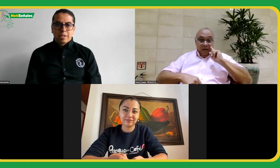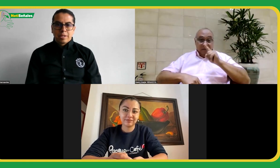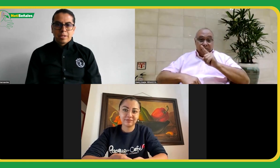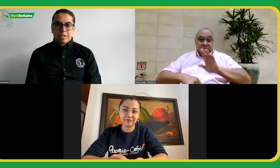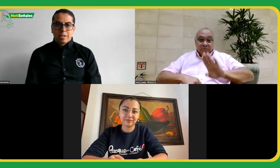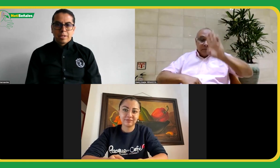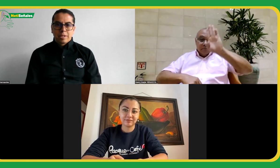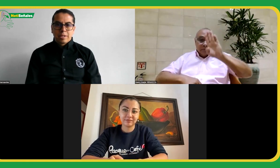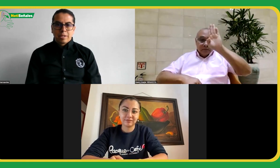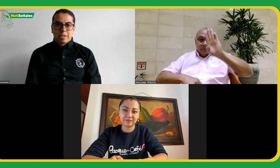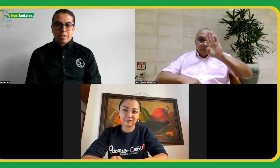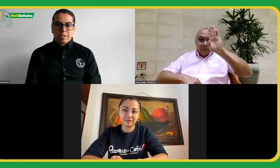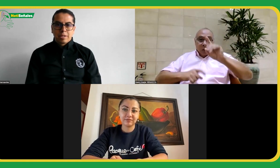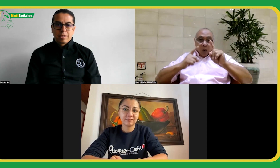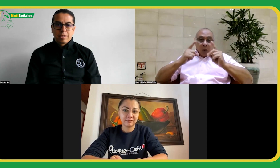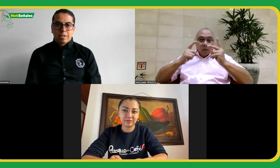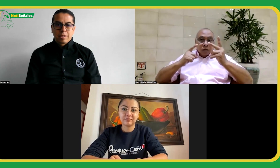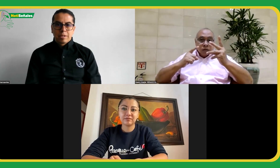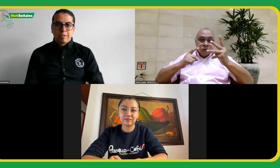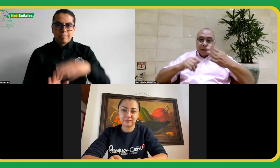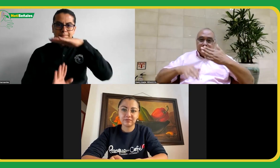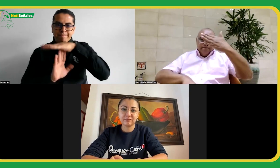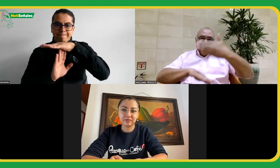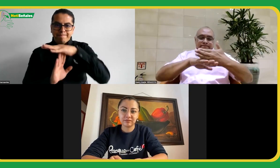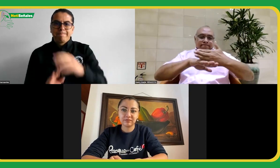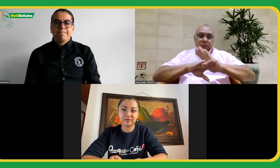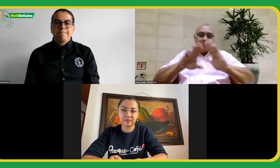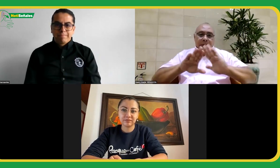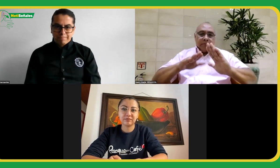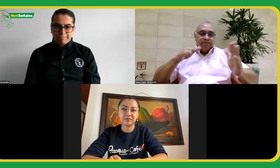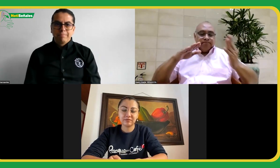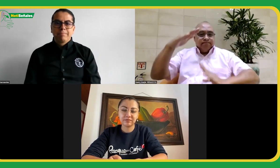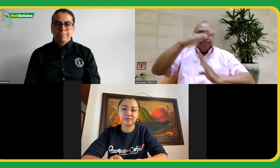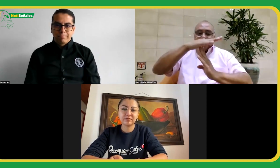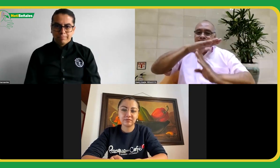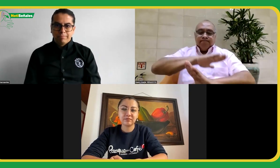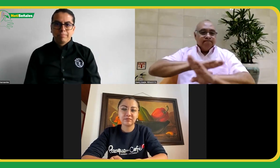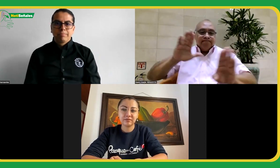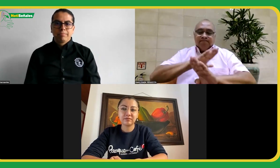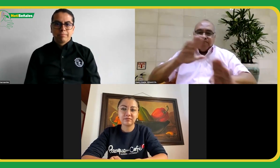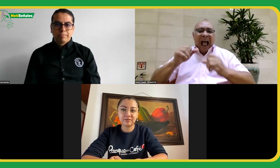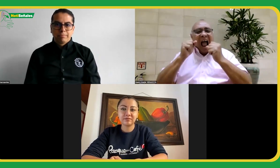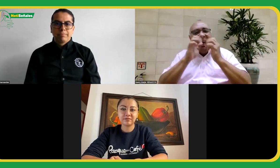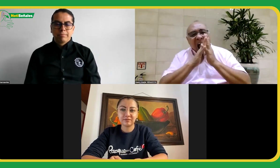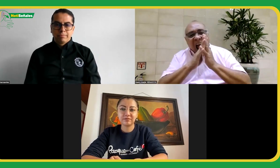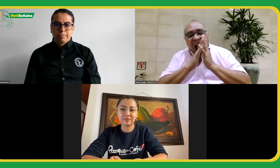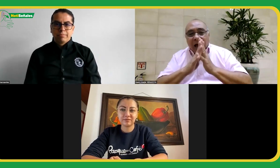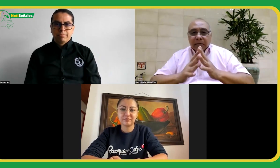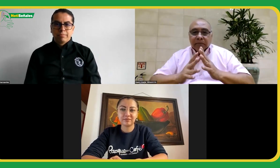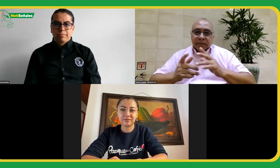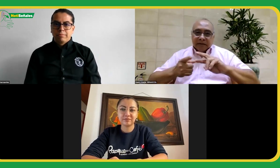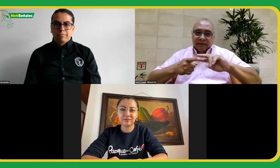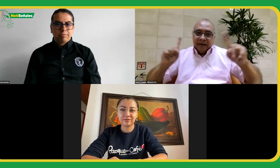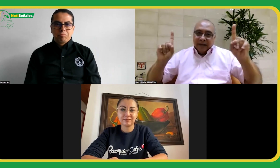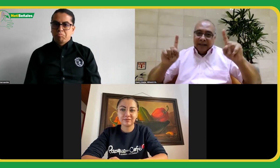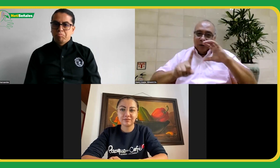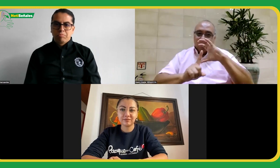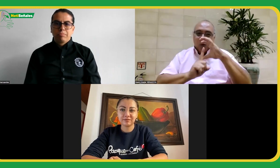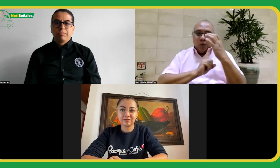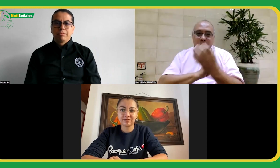que en la WFD, pues los que quieran intervenir, pues hay un límite de participación del público. Hay muchos que ruegan, pero